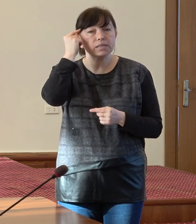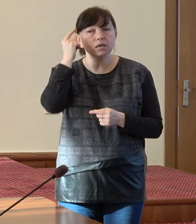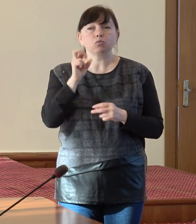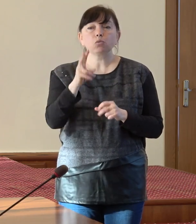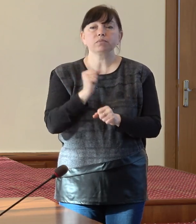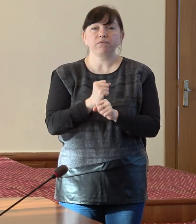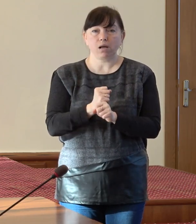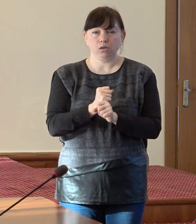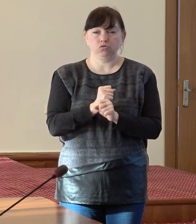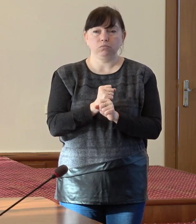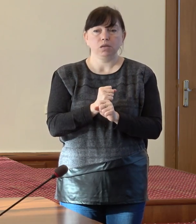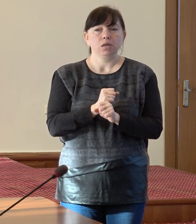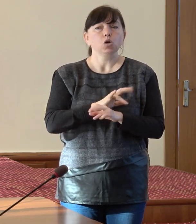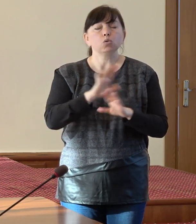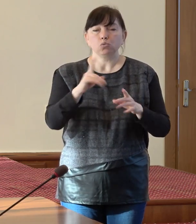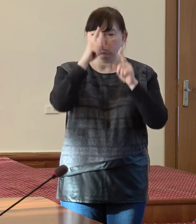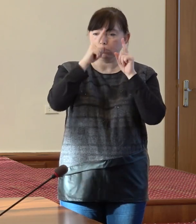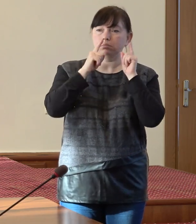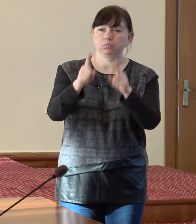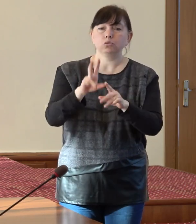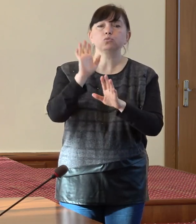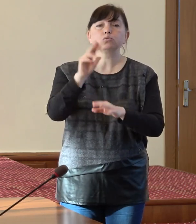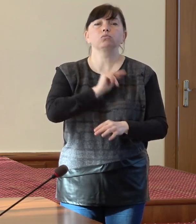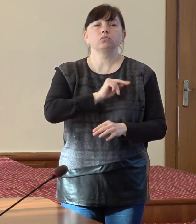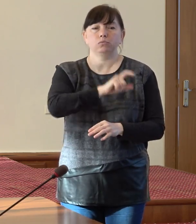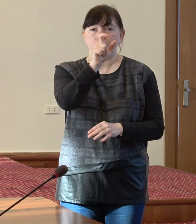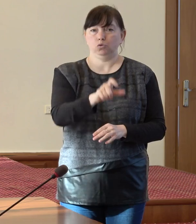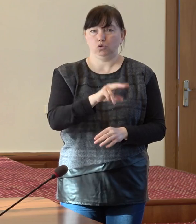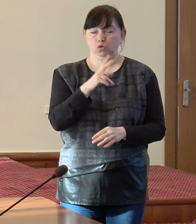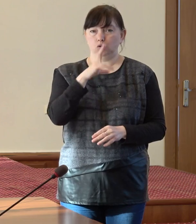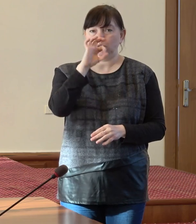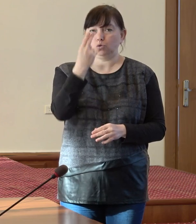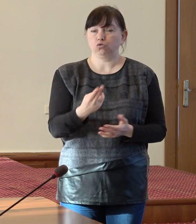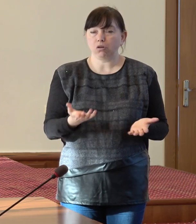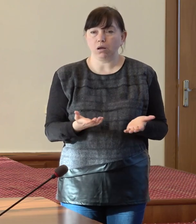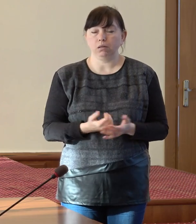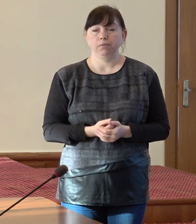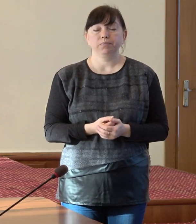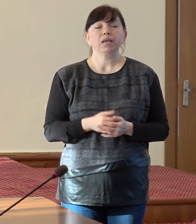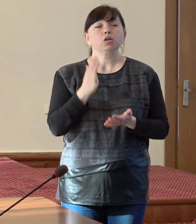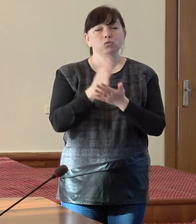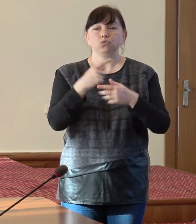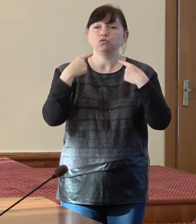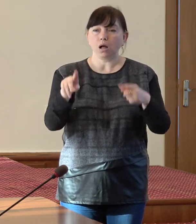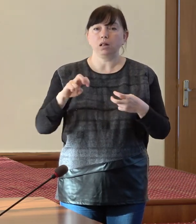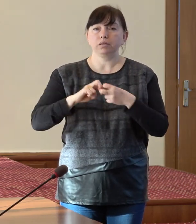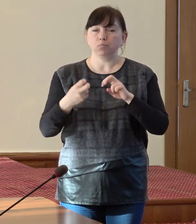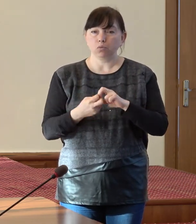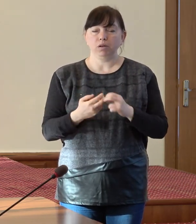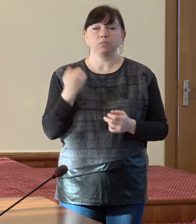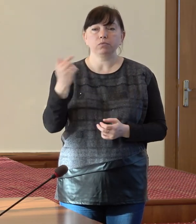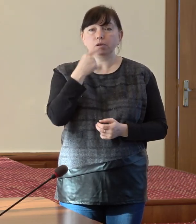cum să facem nu să punem povara doar în seama asistentului social. Mai sunt și alte probleme. Ați